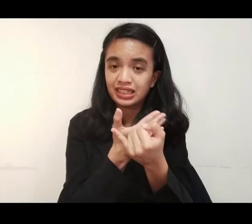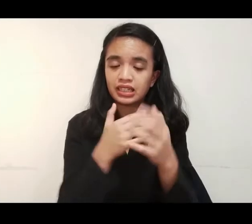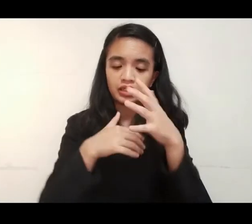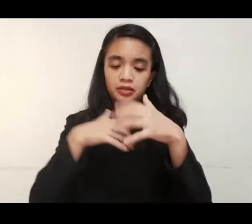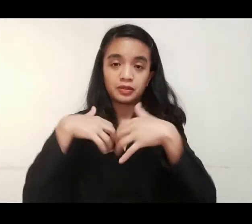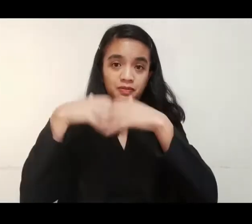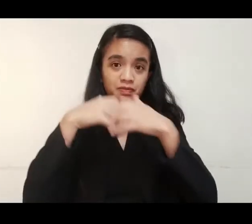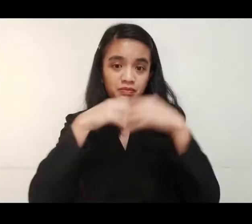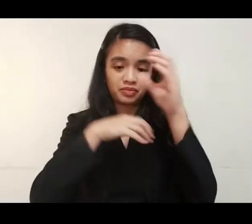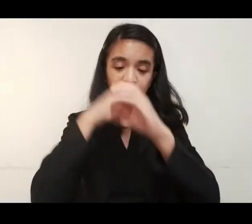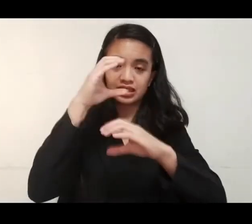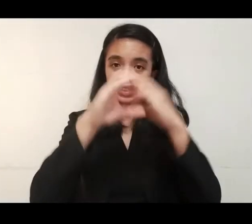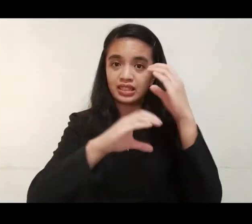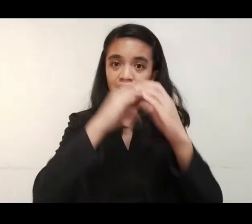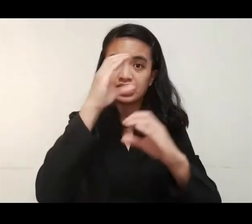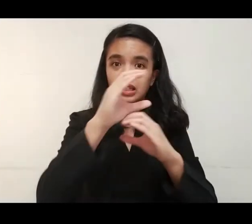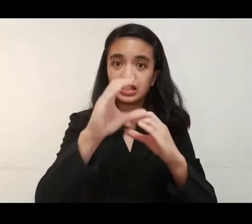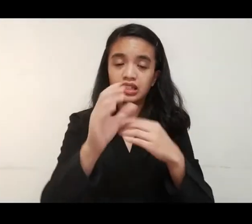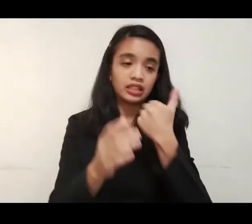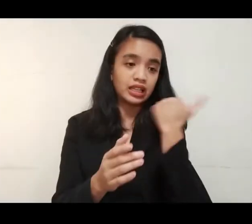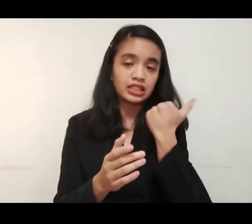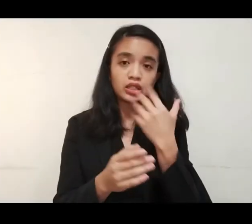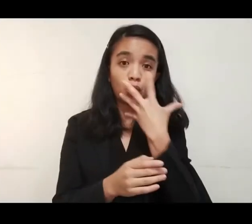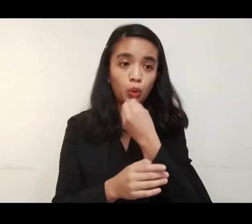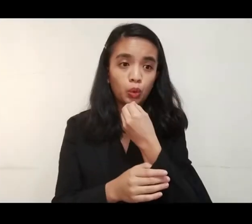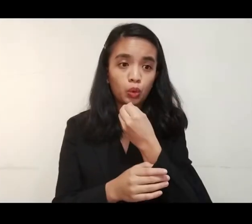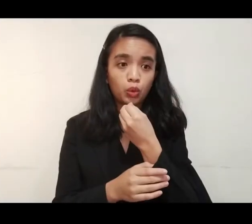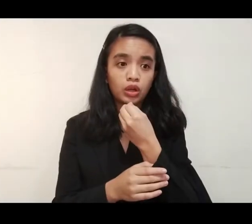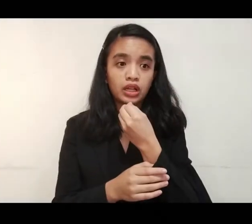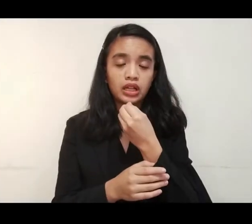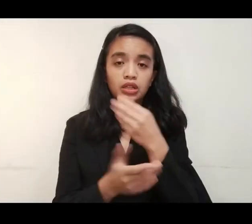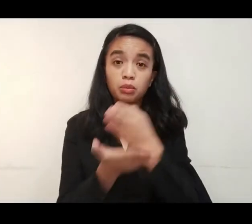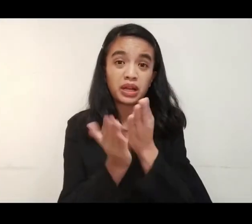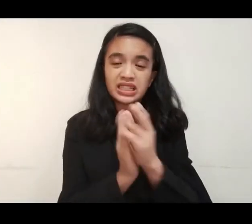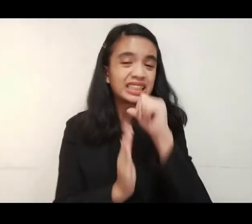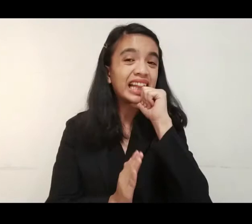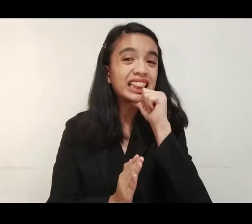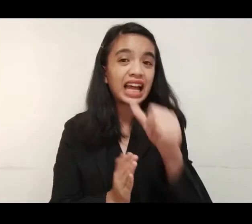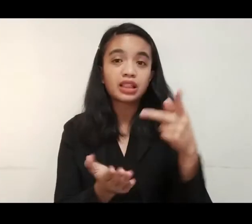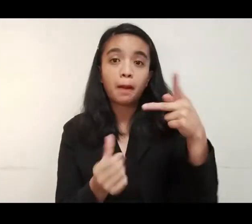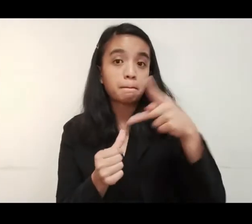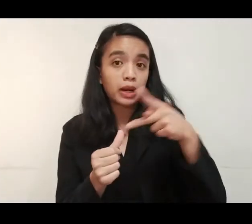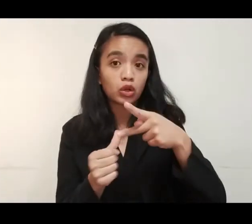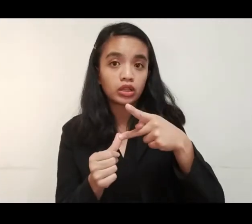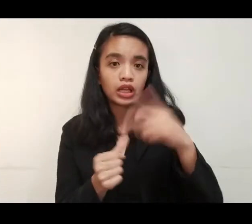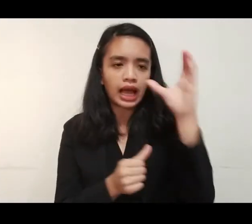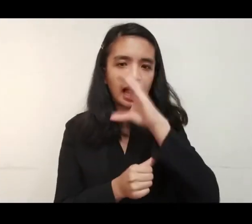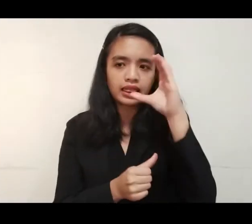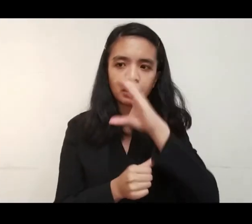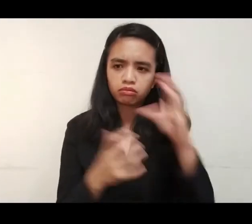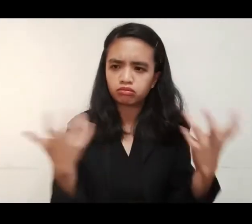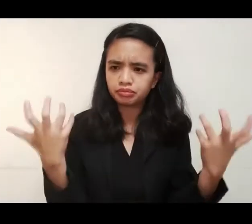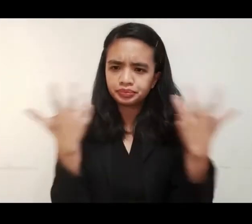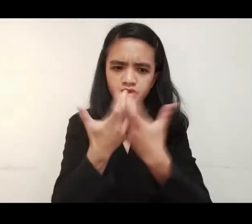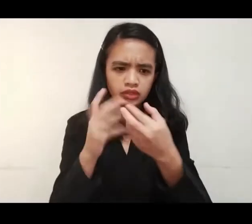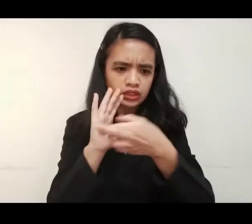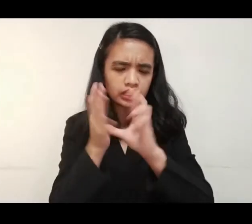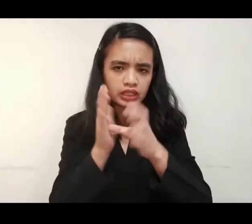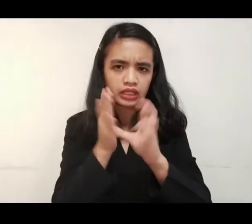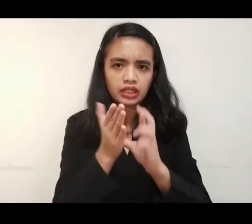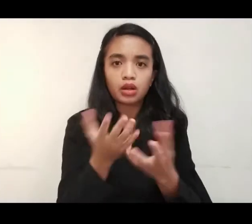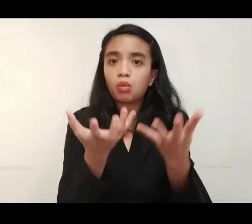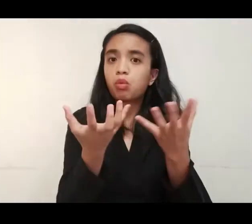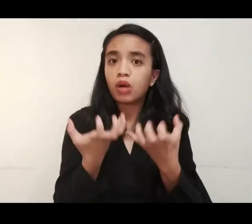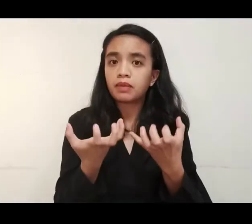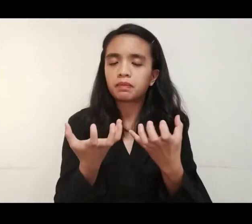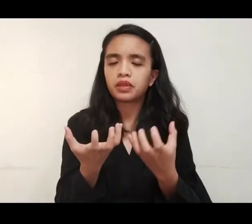mga project, hika nga, yung mga infrastructure projects, yung mga hindi naman immediate or prioritized, ay hinahanapan po namin ng realignment.